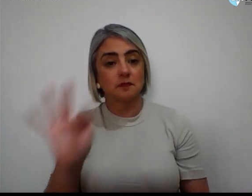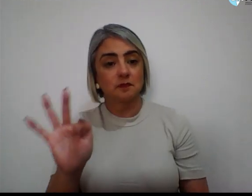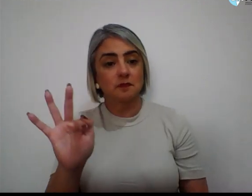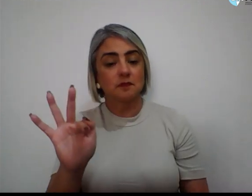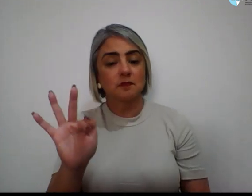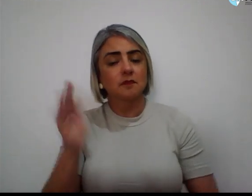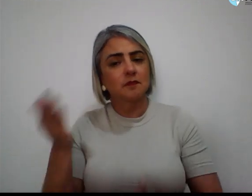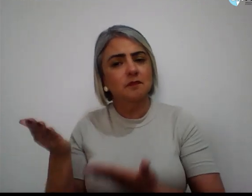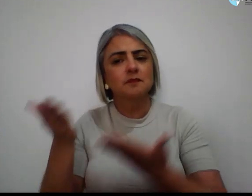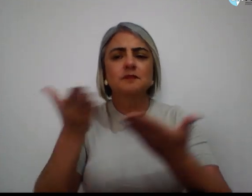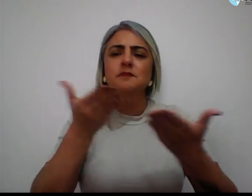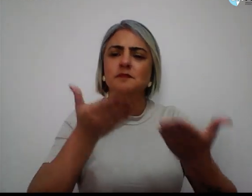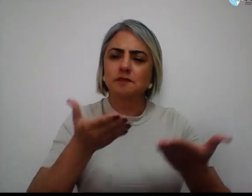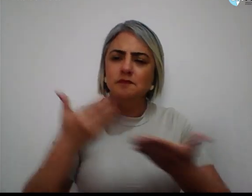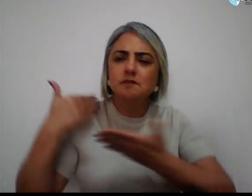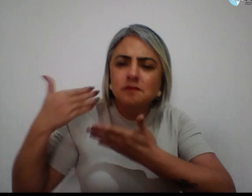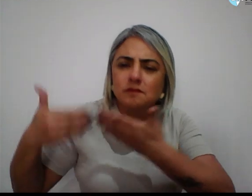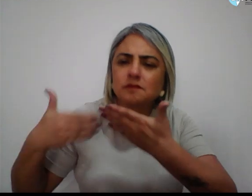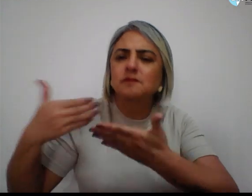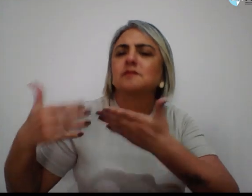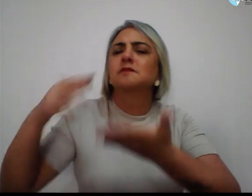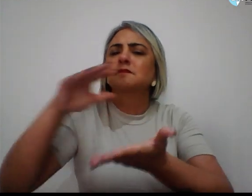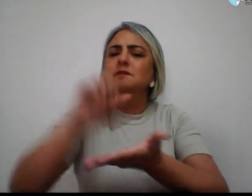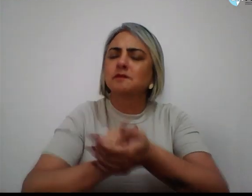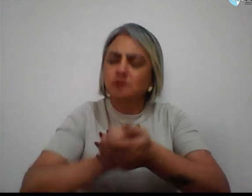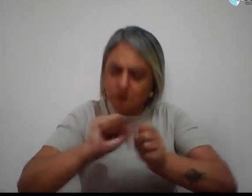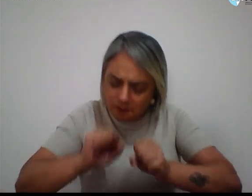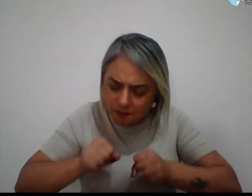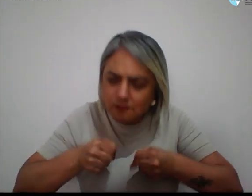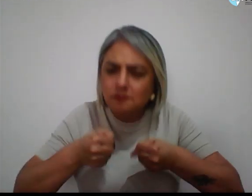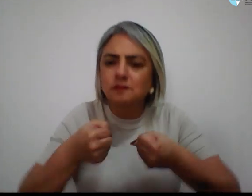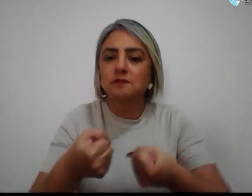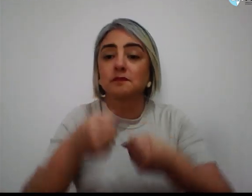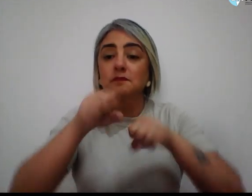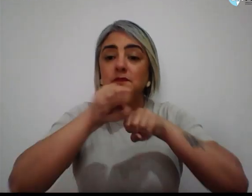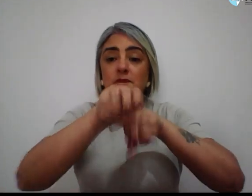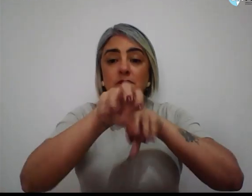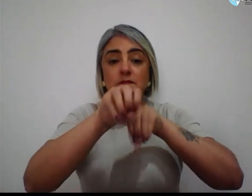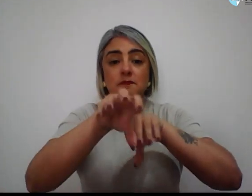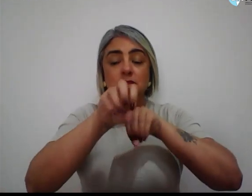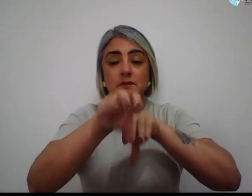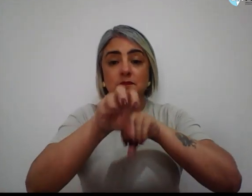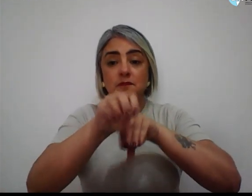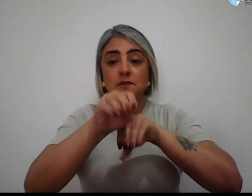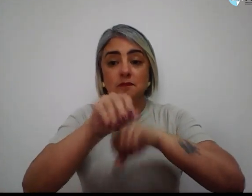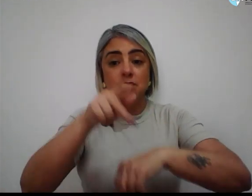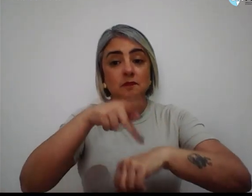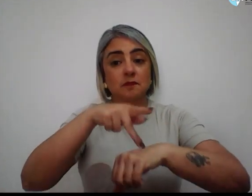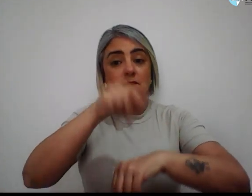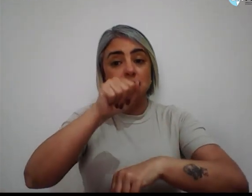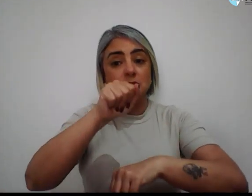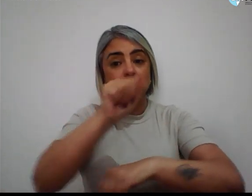traz uma carreira sólida e dedicada ao ensino e à extensão universitária.